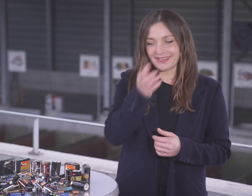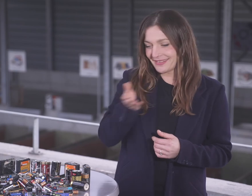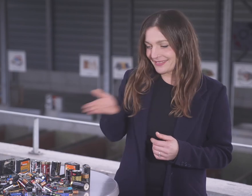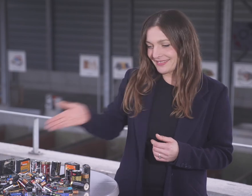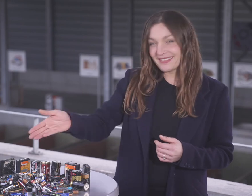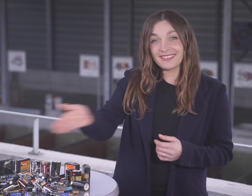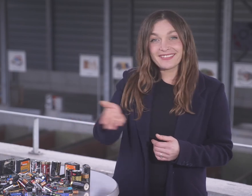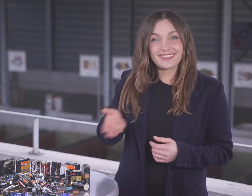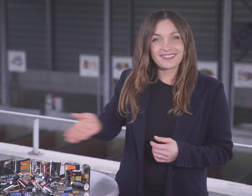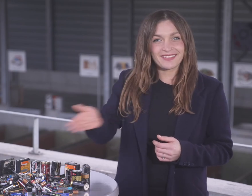Batterien